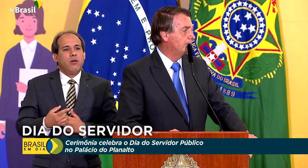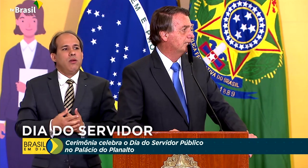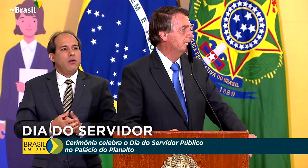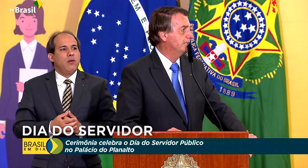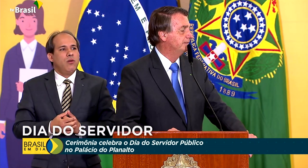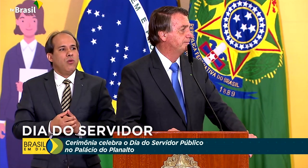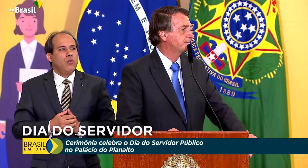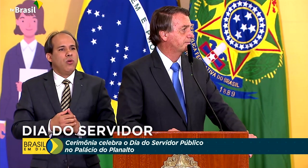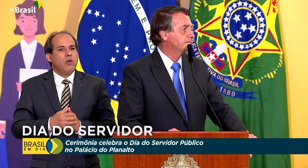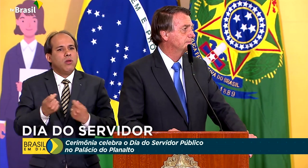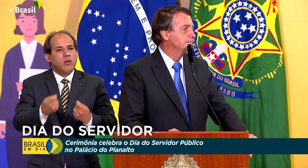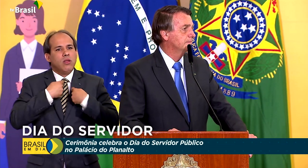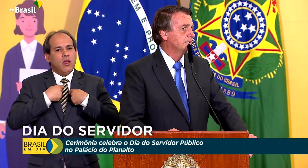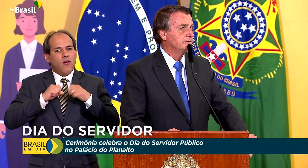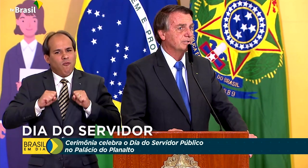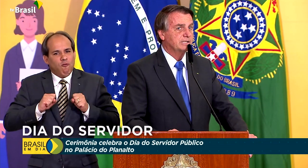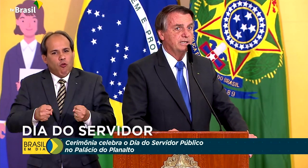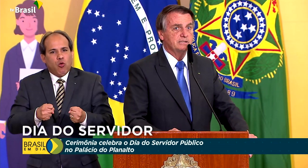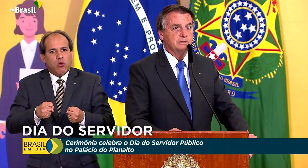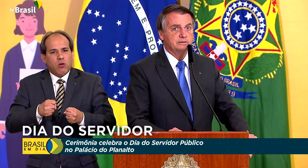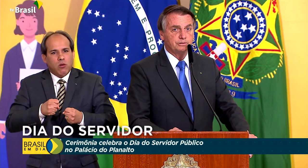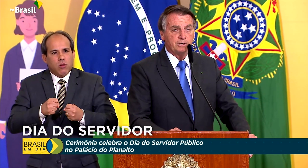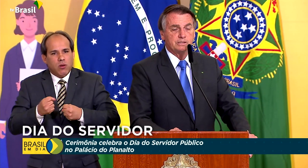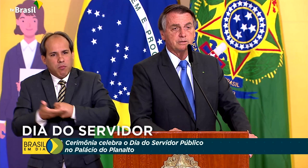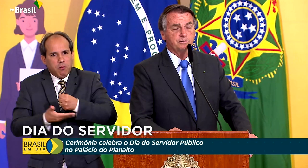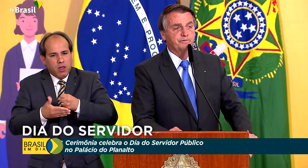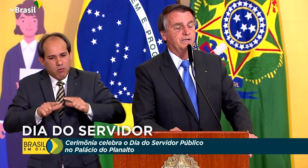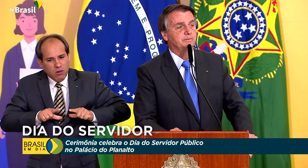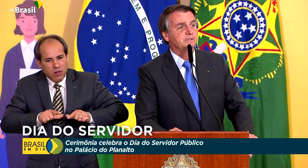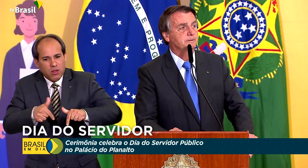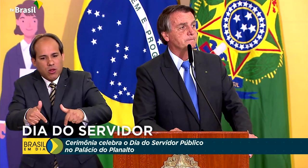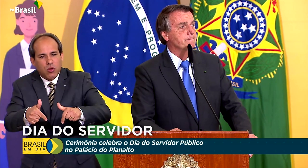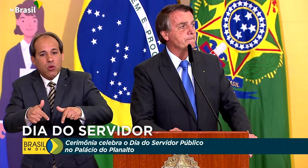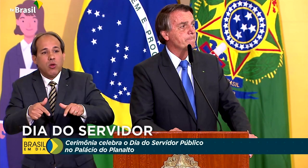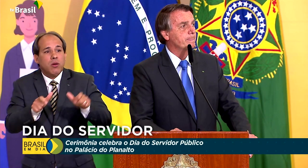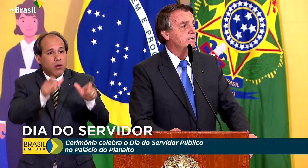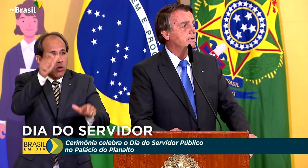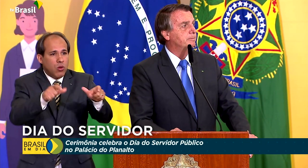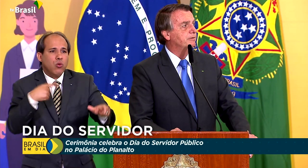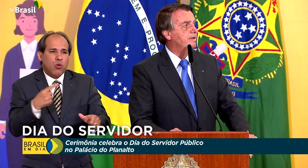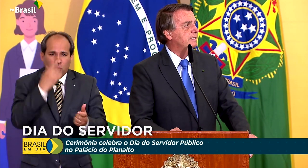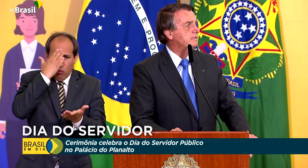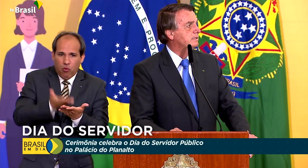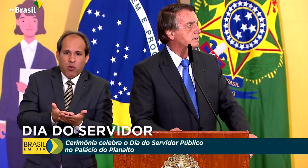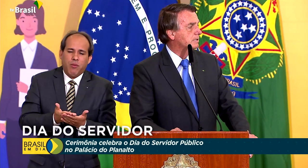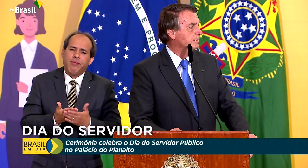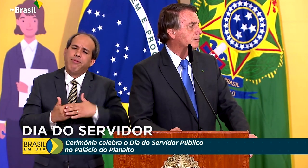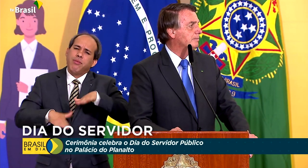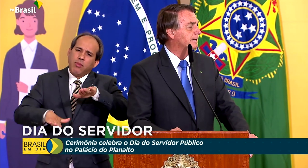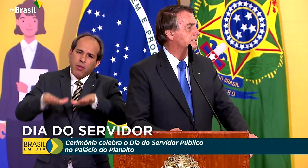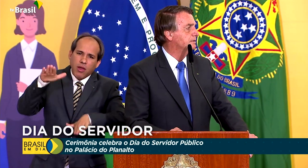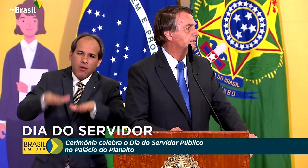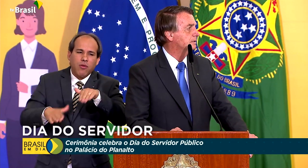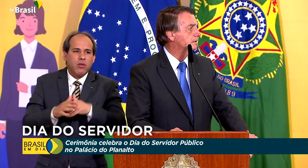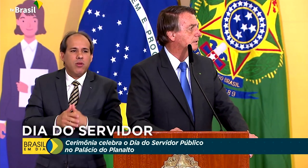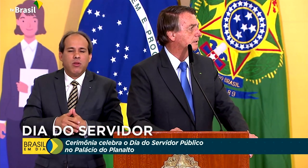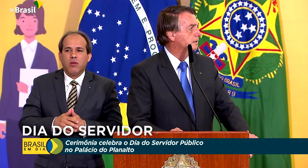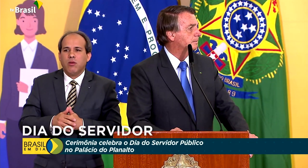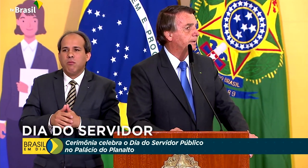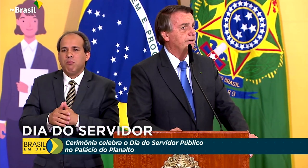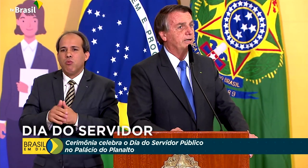oxigênio. Em vocês nós confiamos. Por vezes são incompreendidos.